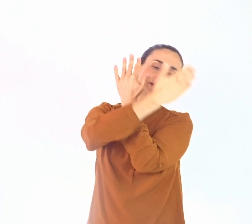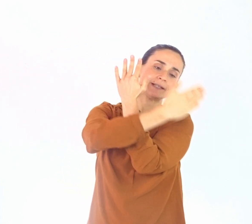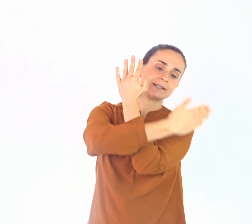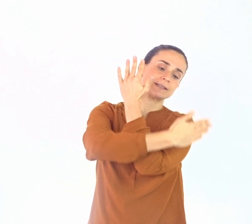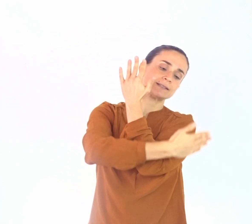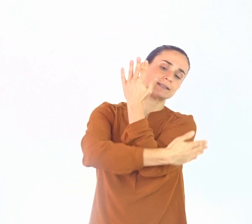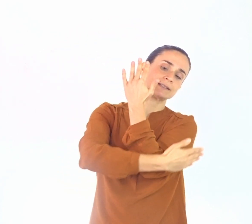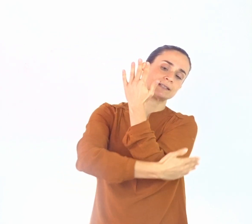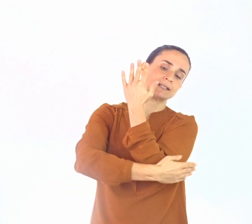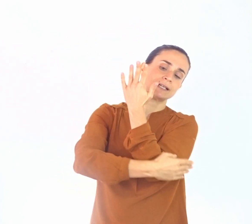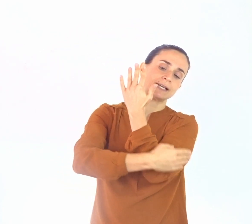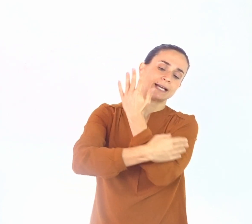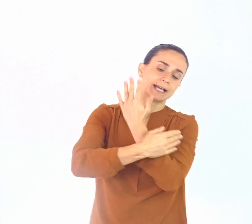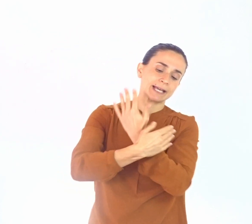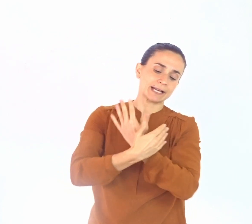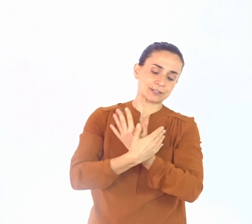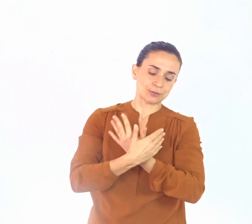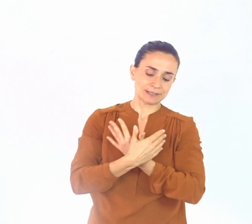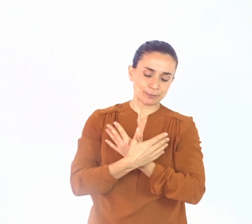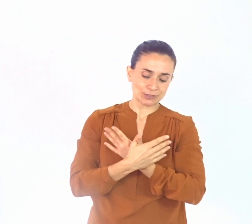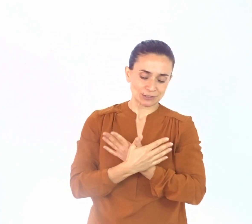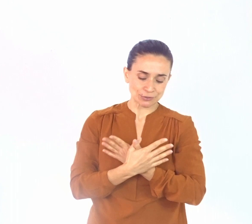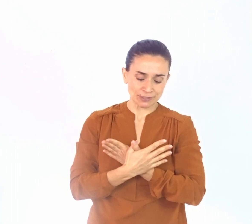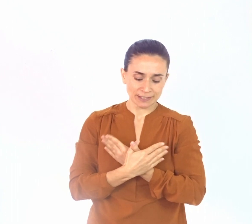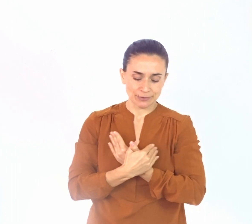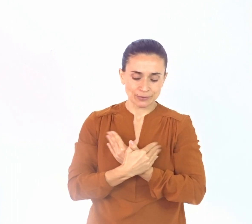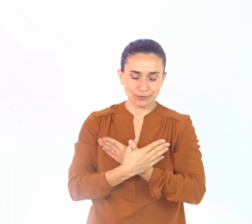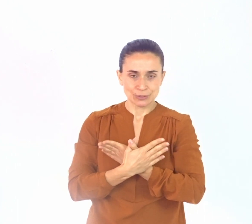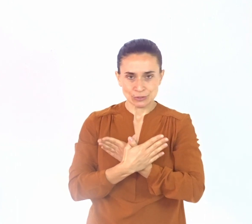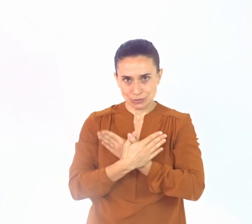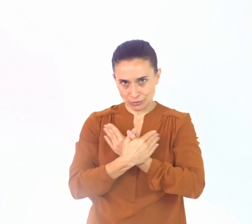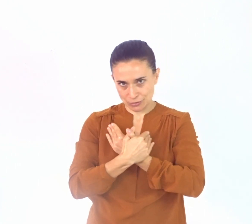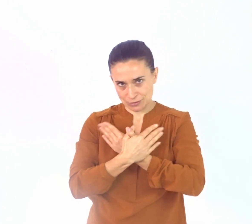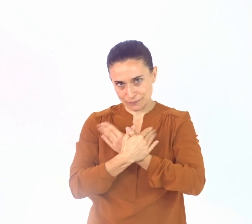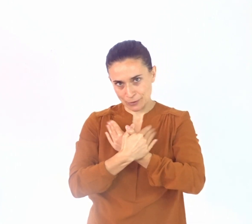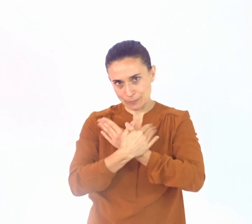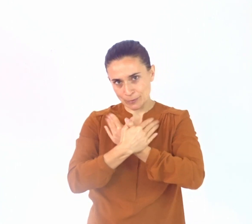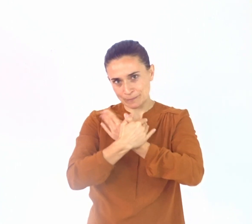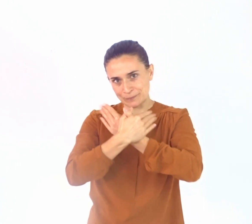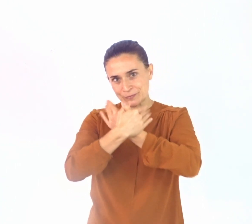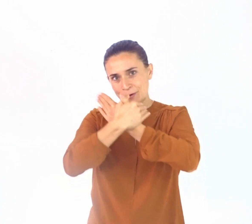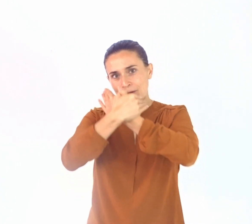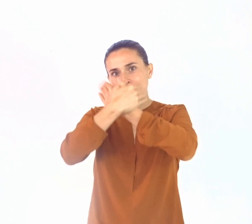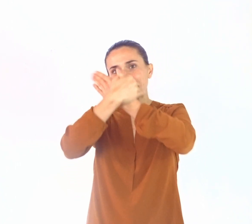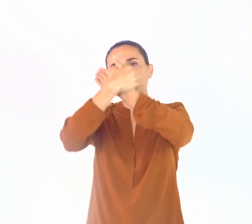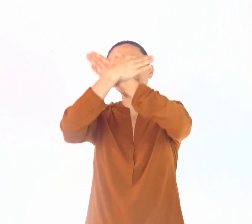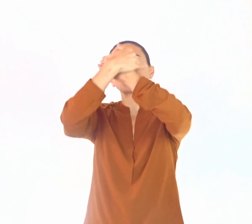Et la jolie petite chenille se transforme en papillon.